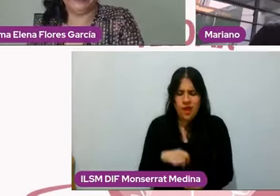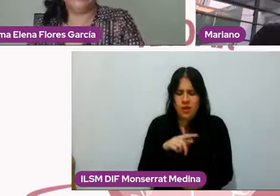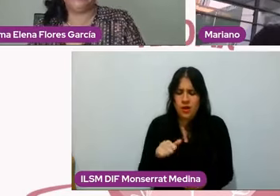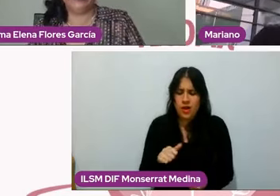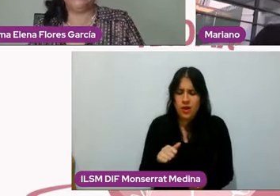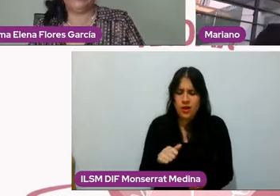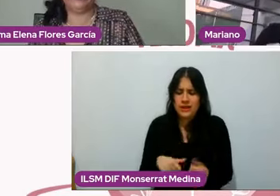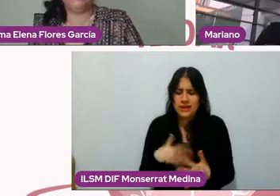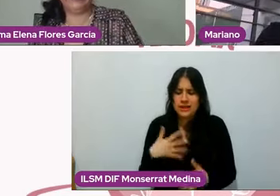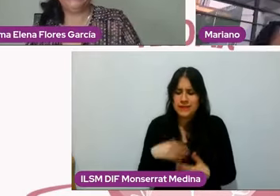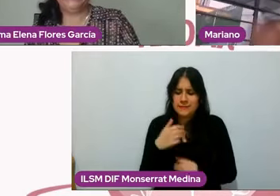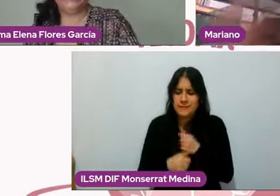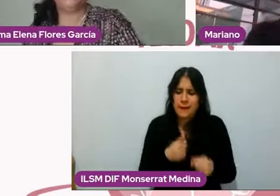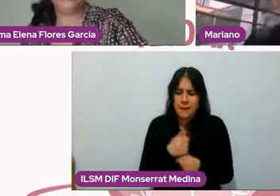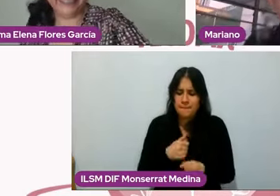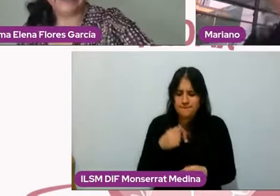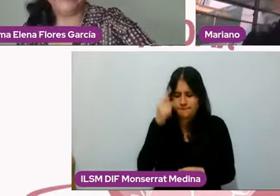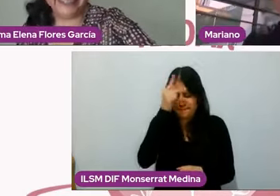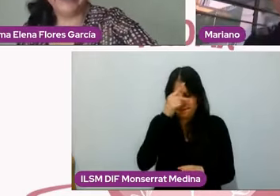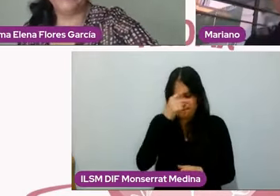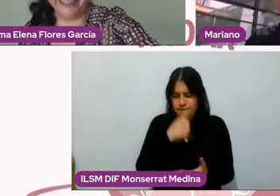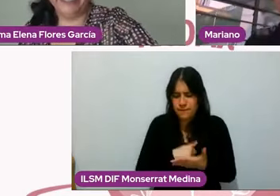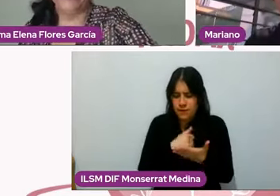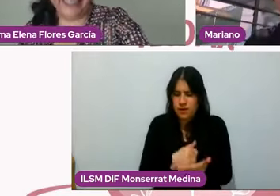ayudándolos en qué.